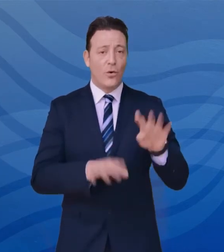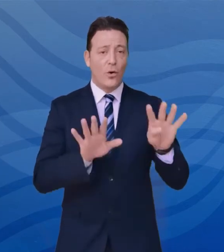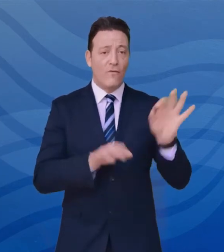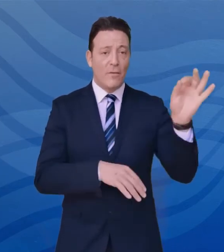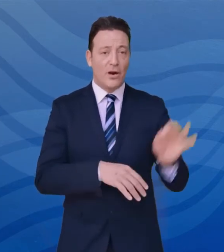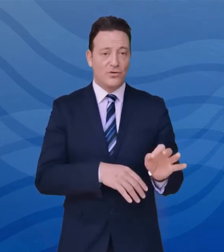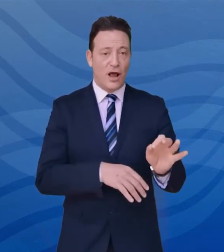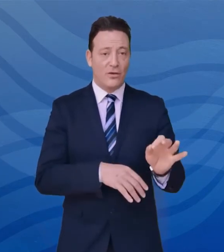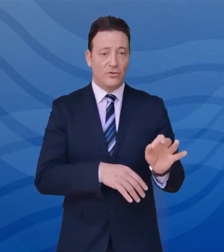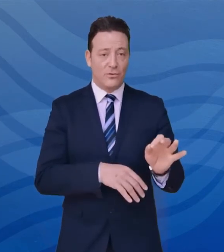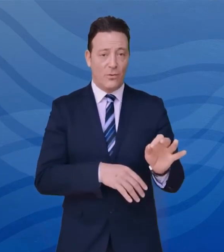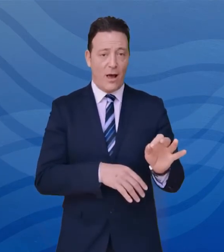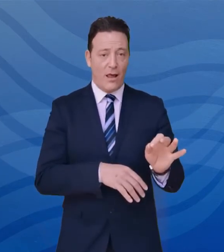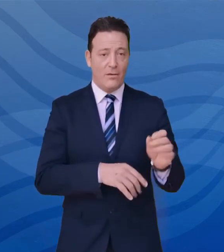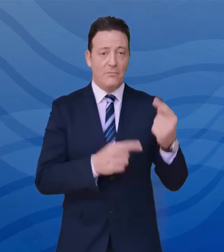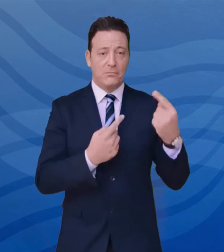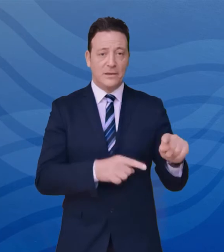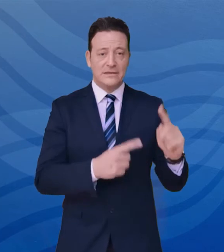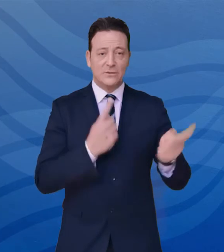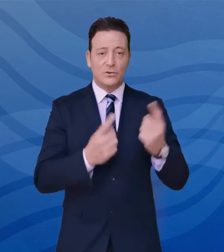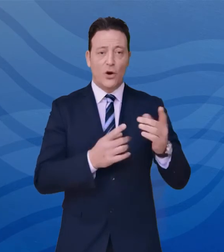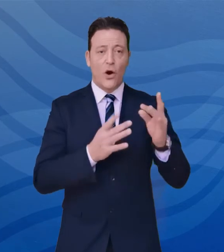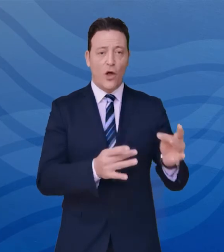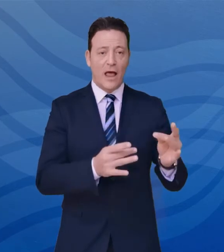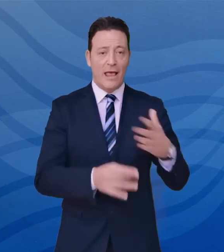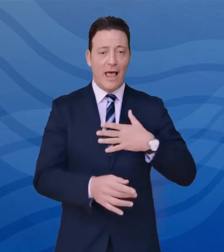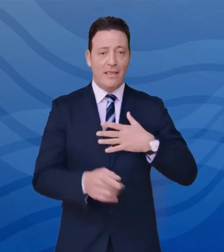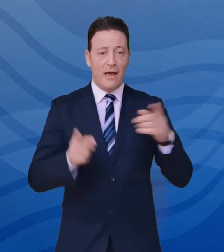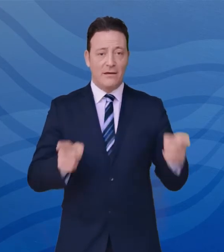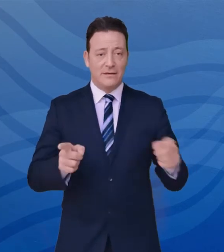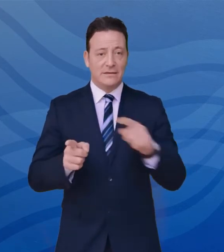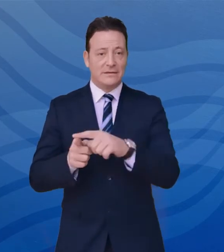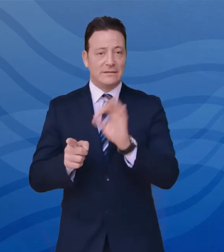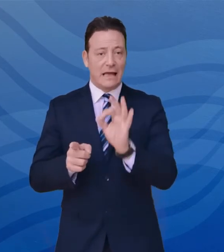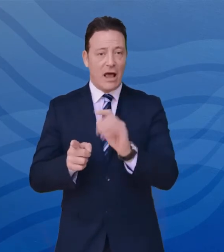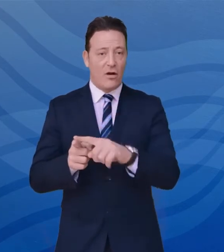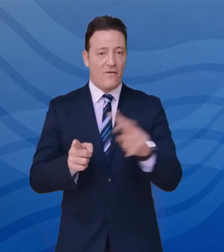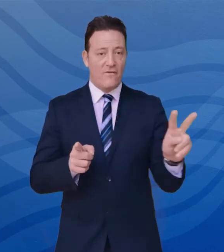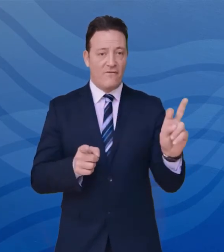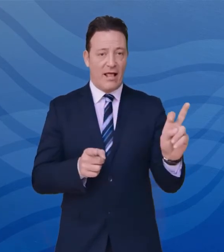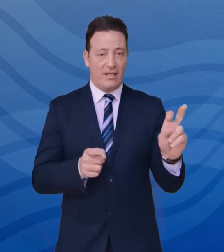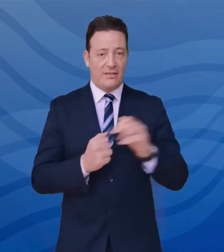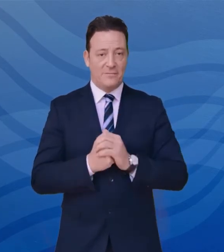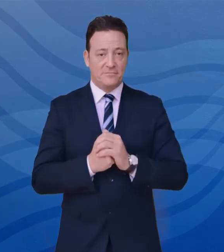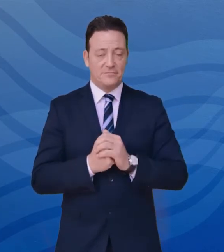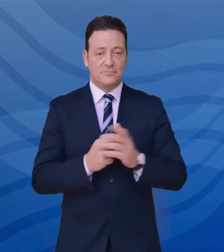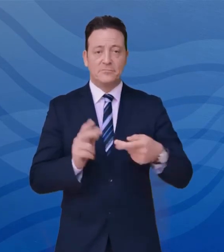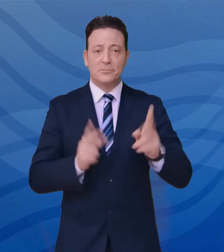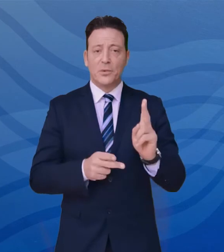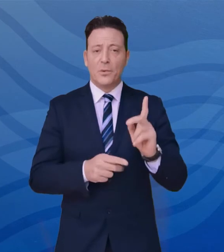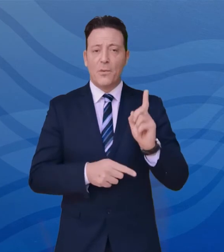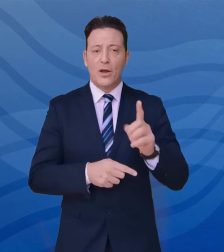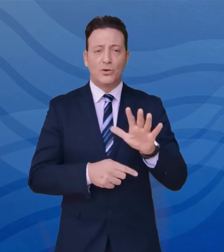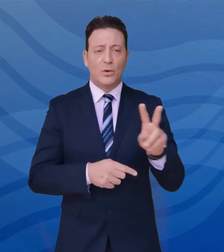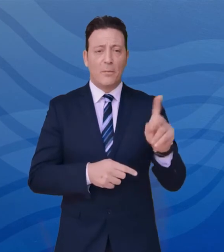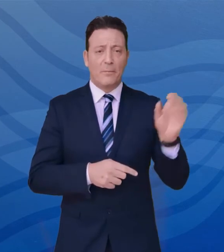la percentuale tra i casi positivi nella fascia d'età 0-20 anni, sempre più rappresentata, al 52%,